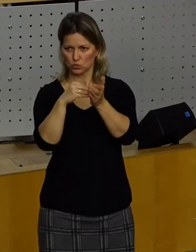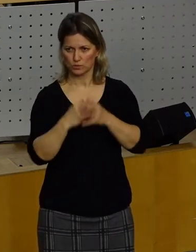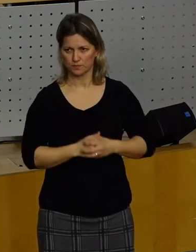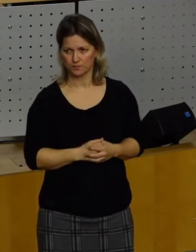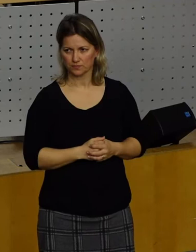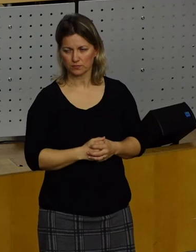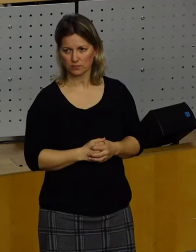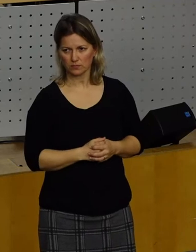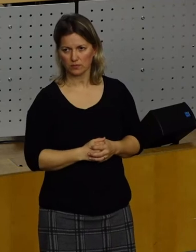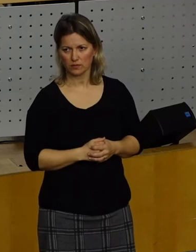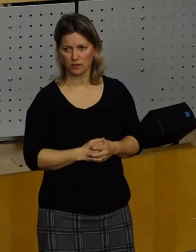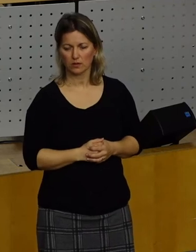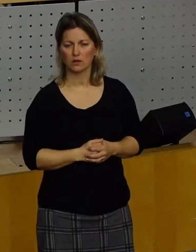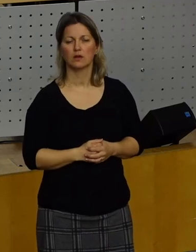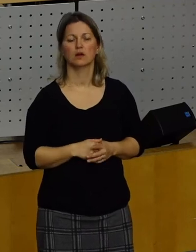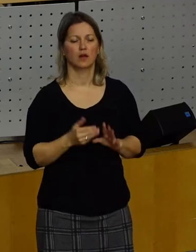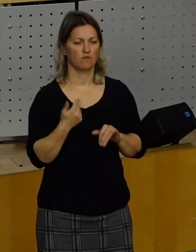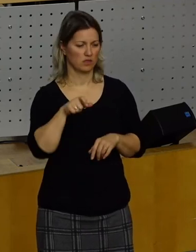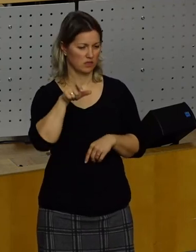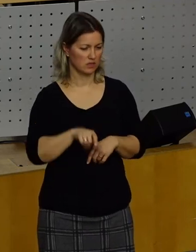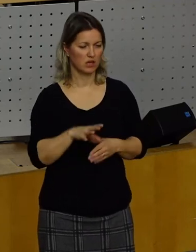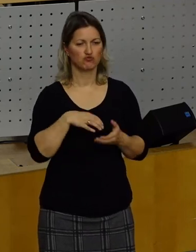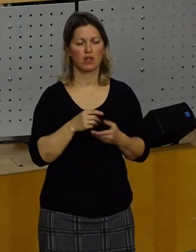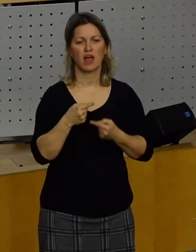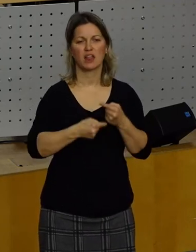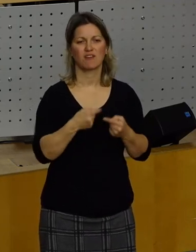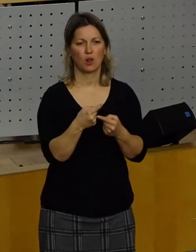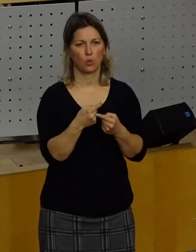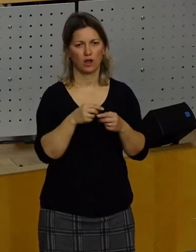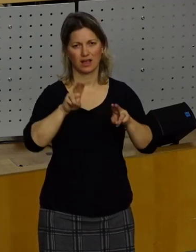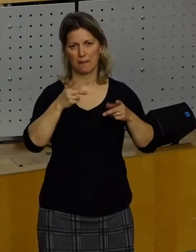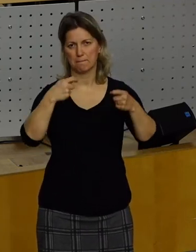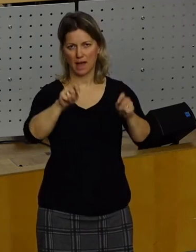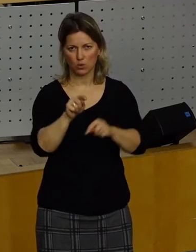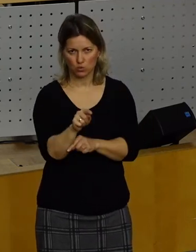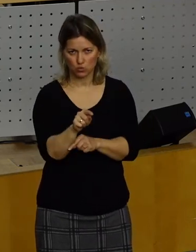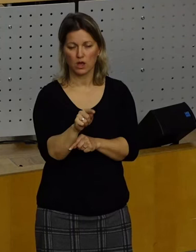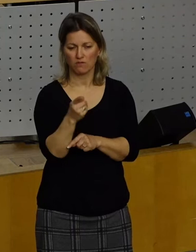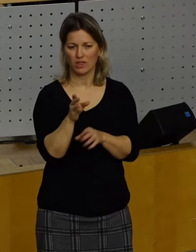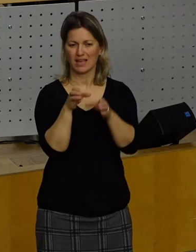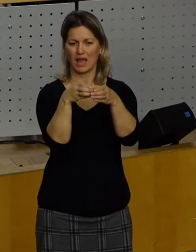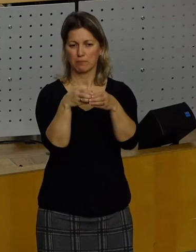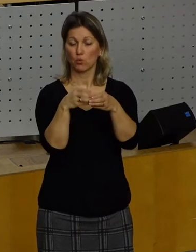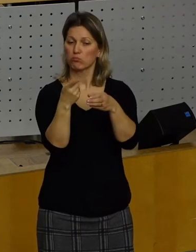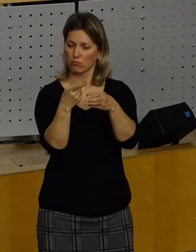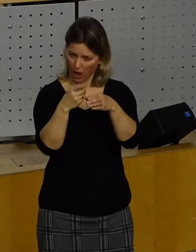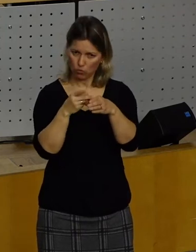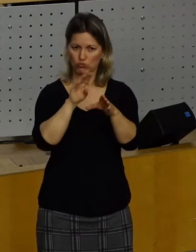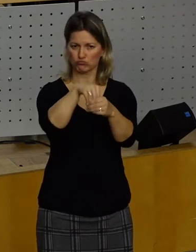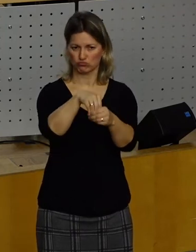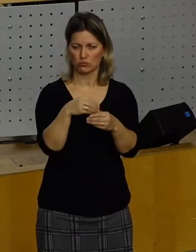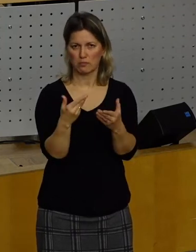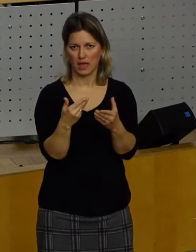Stadtentwicklung Bau von dem Gremium auch noch mit eingenommen wurden. Und